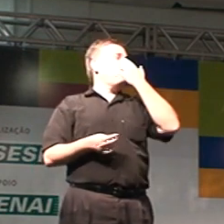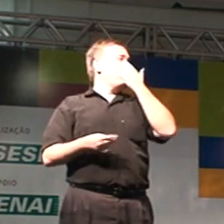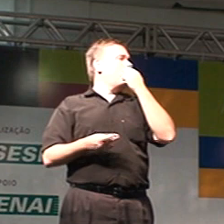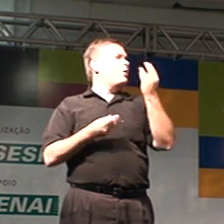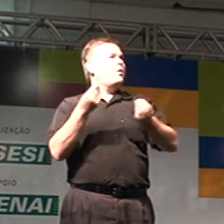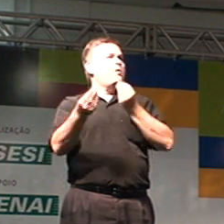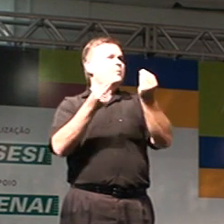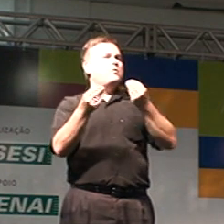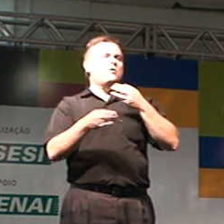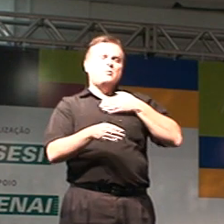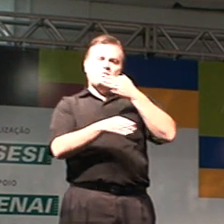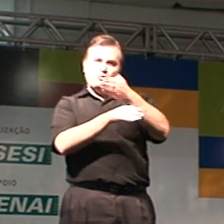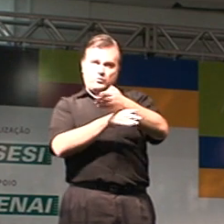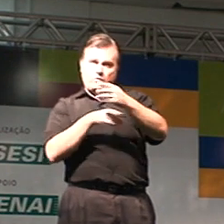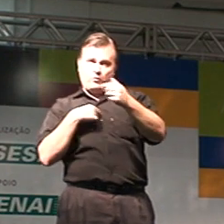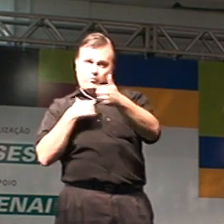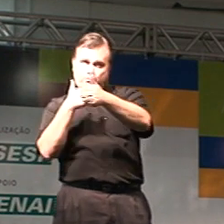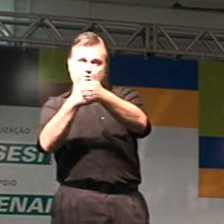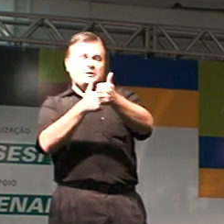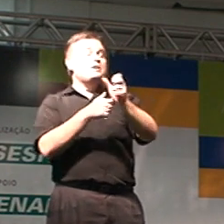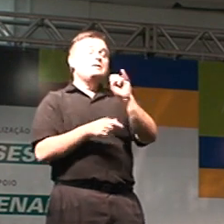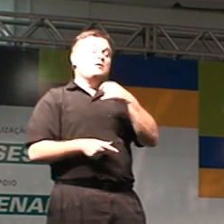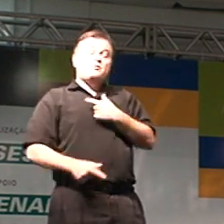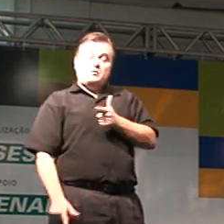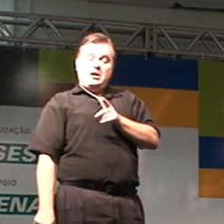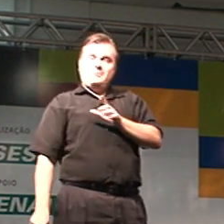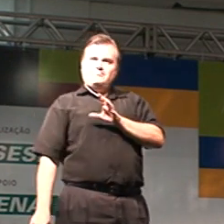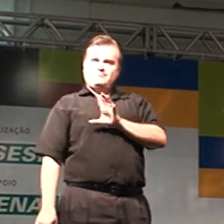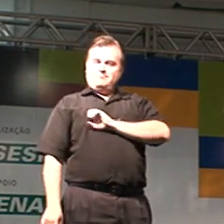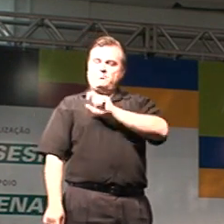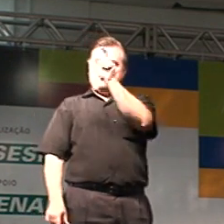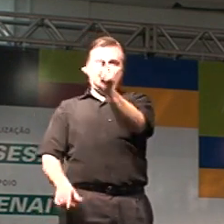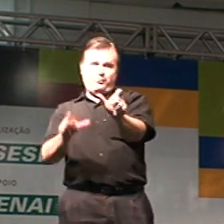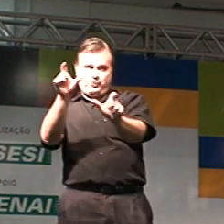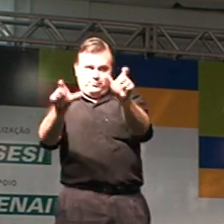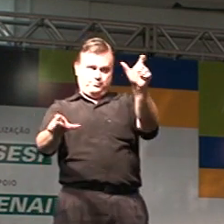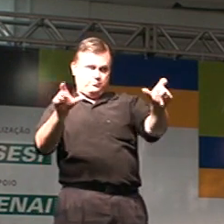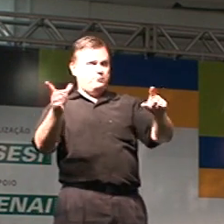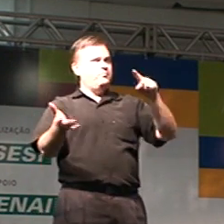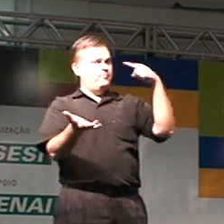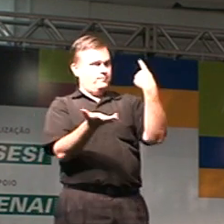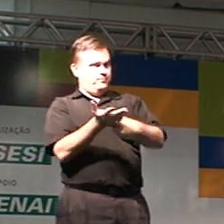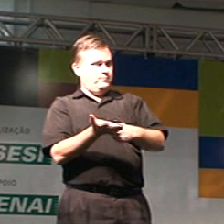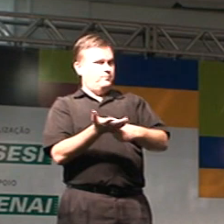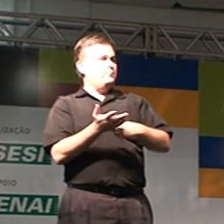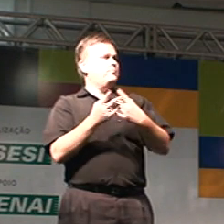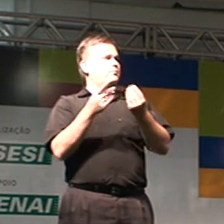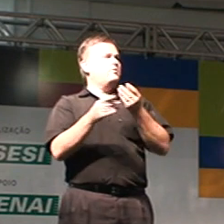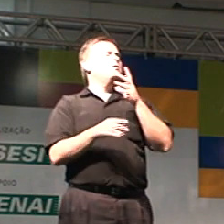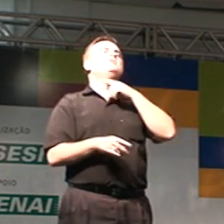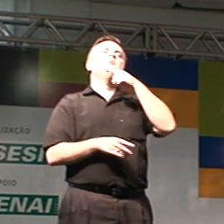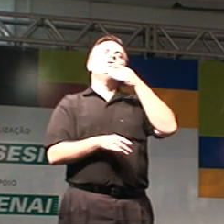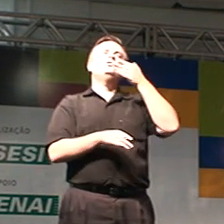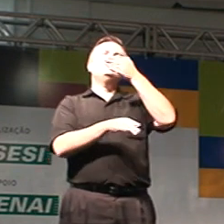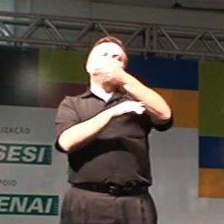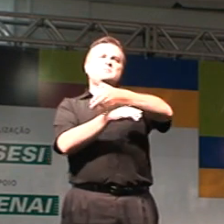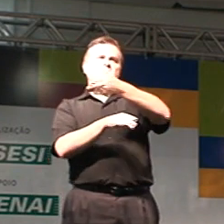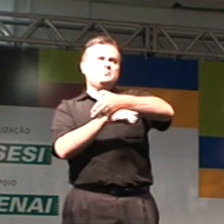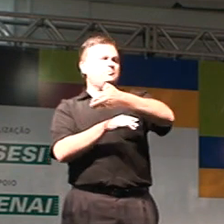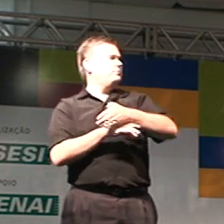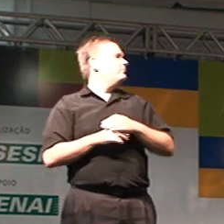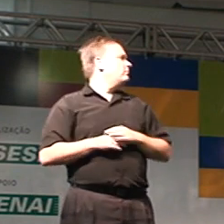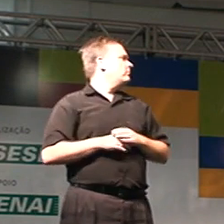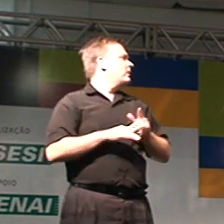vou chegar ao meu próximo, se eu não tenho amor com o meu próximo? Então, essa campanha nossa, não adianta a gente também chegar aqui e